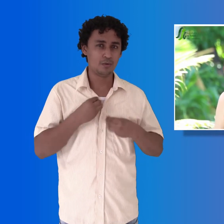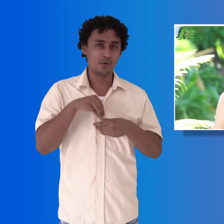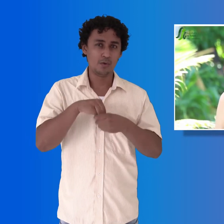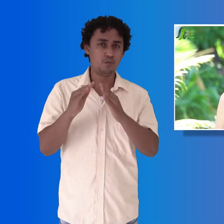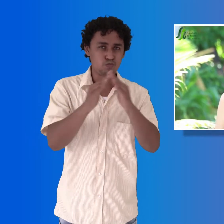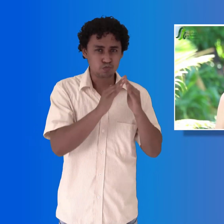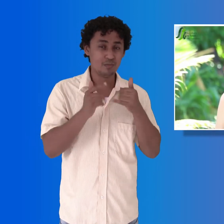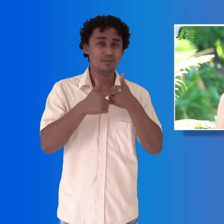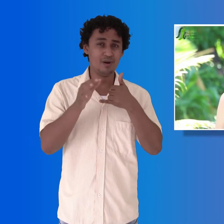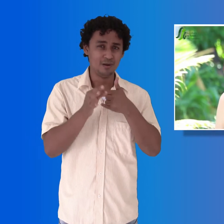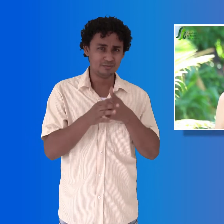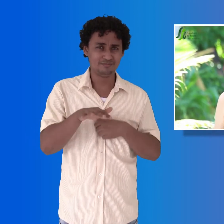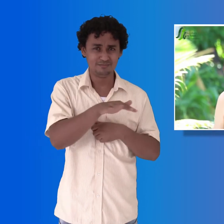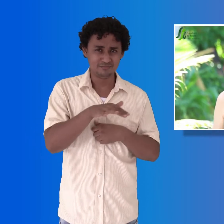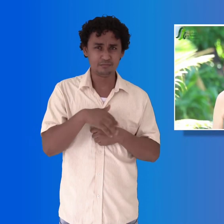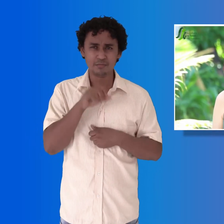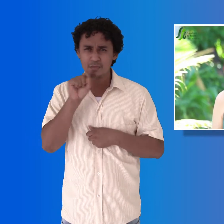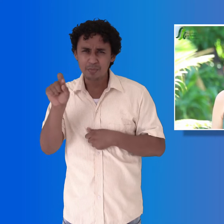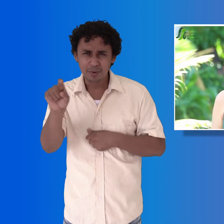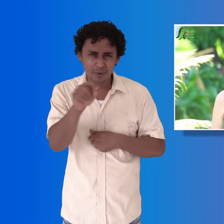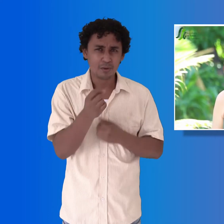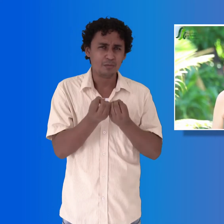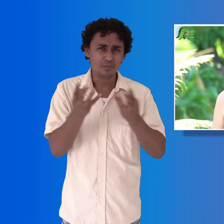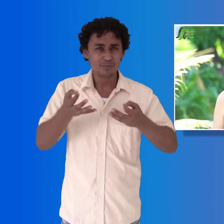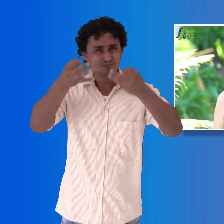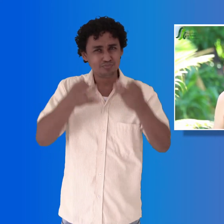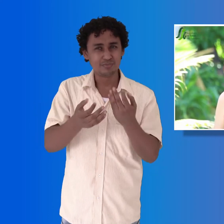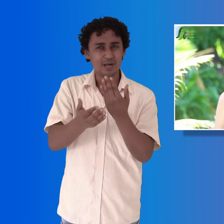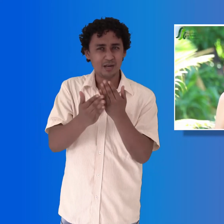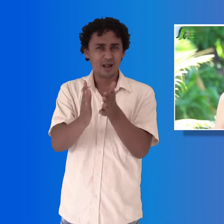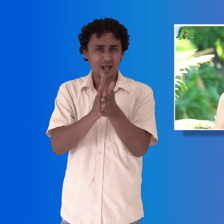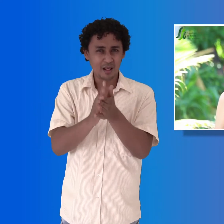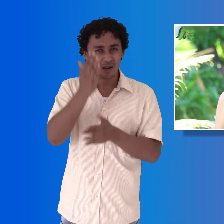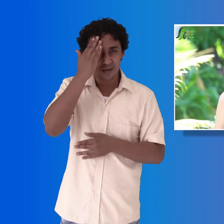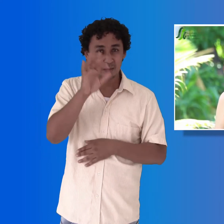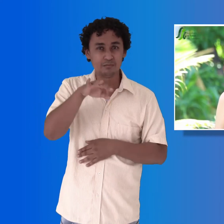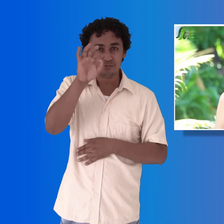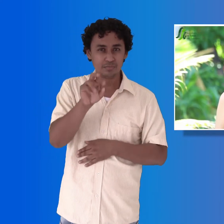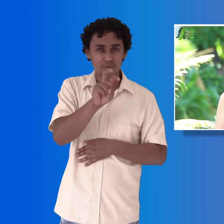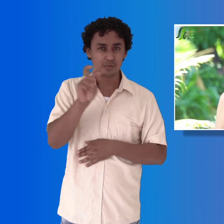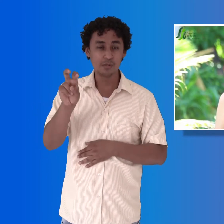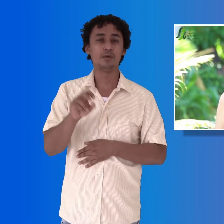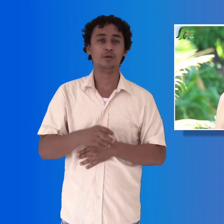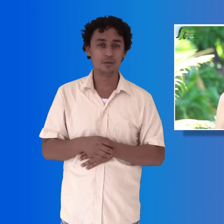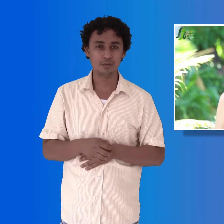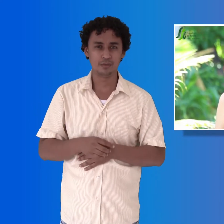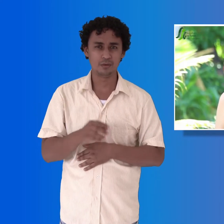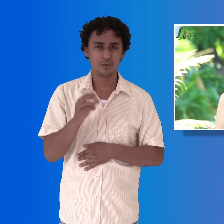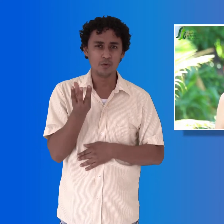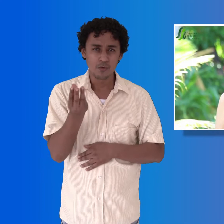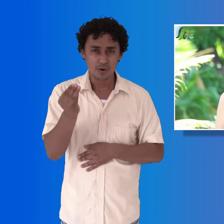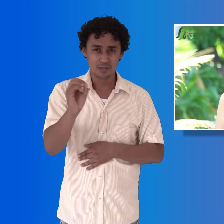cuanto al sexo, el 87% son hombres y los grupos de edad más afectados son los adultos. Tenemos que el